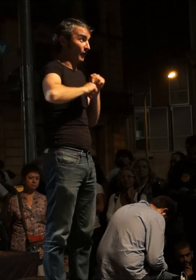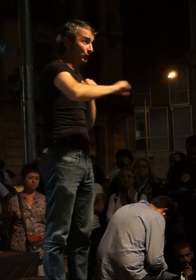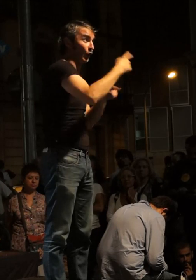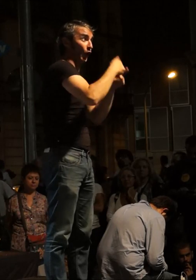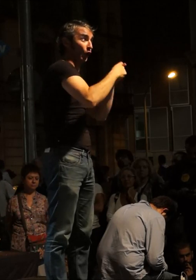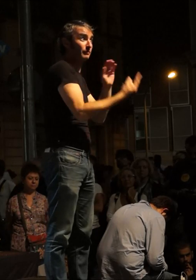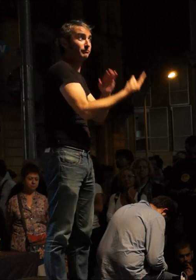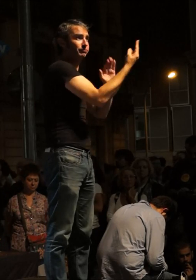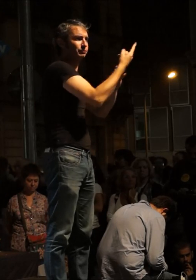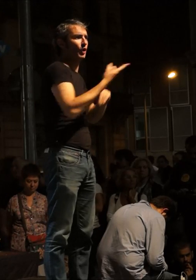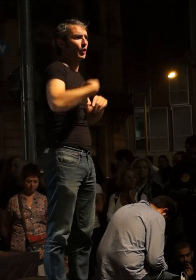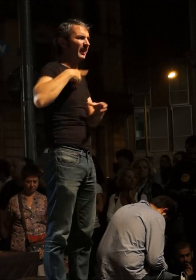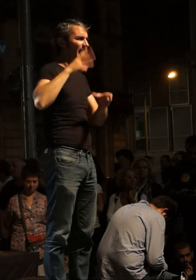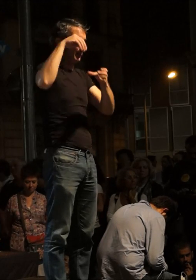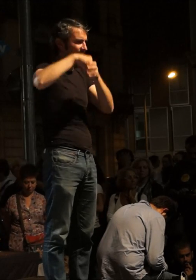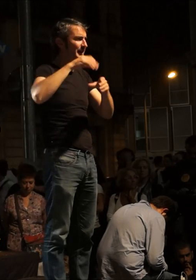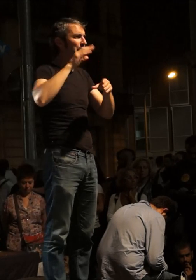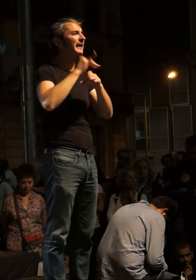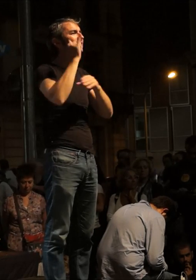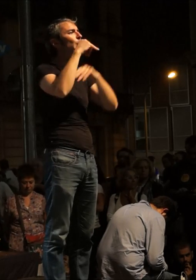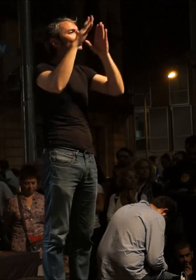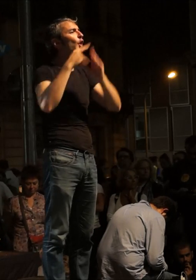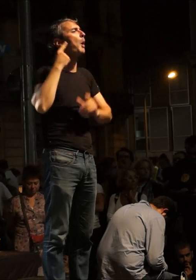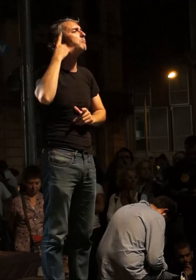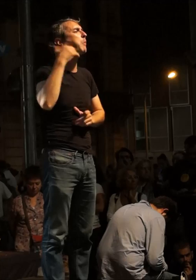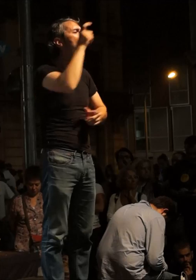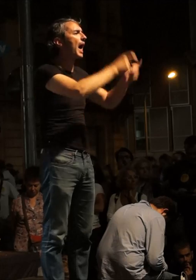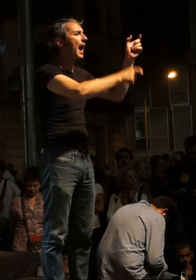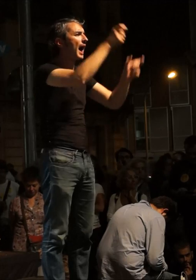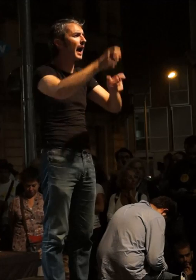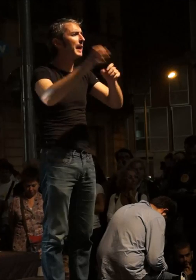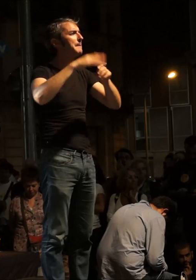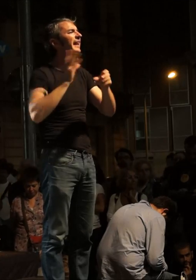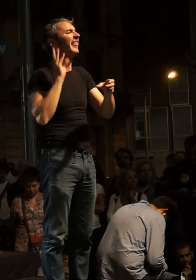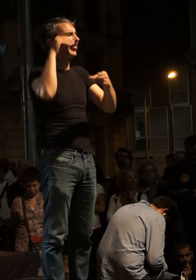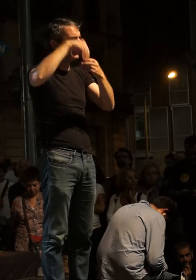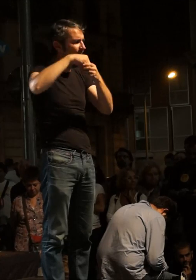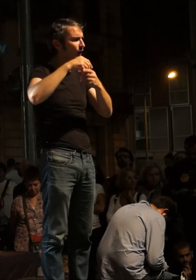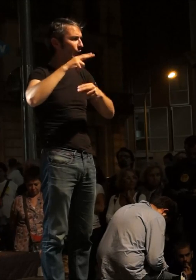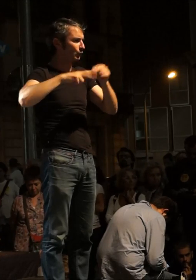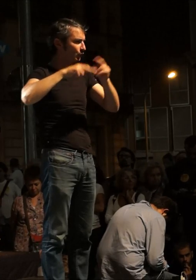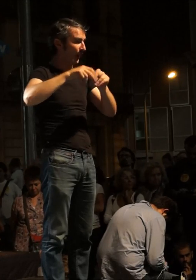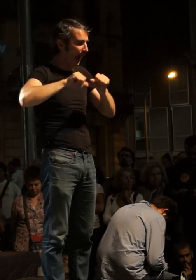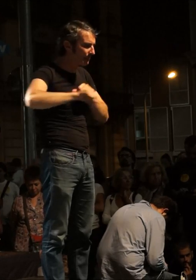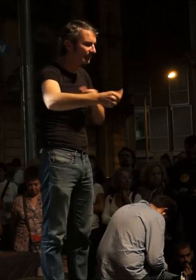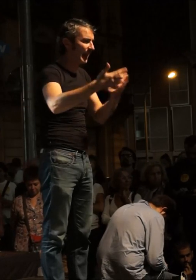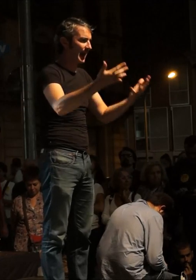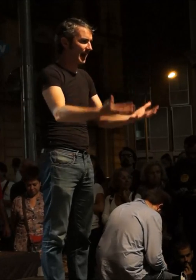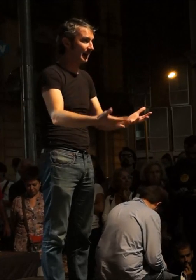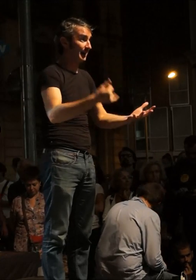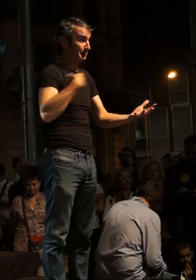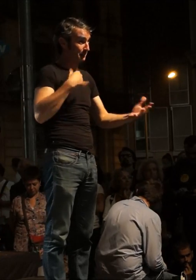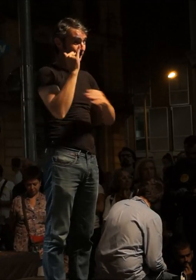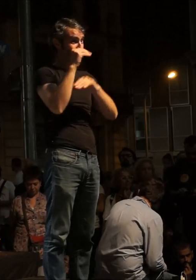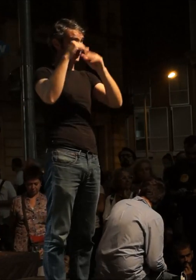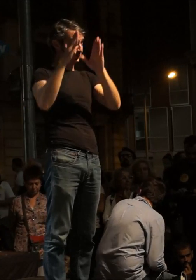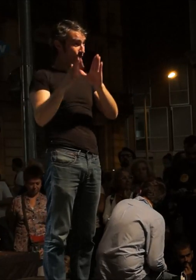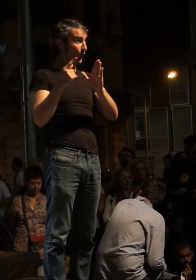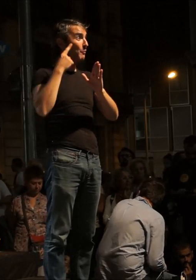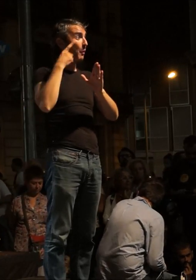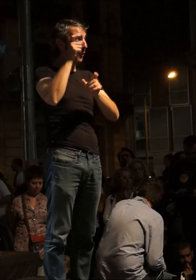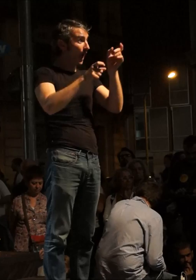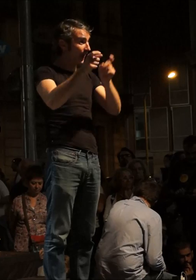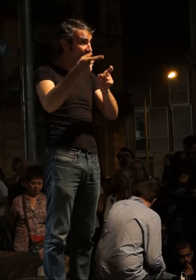Necessitem una institucionalitat popular que podem construir a partir d'ara. I aquesta institucionalitat popular